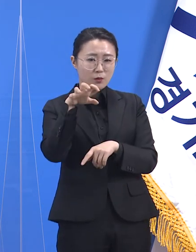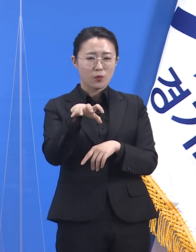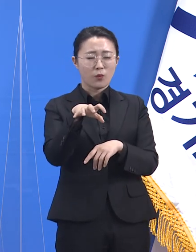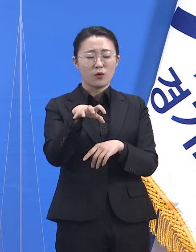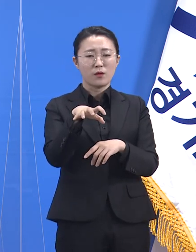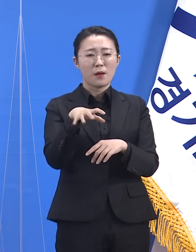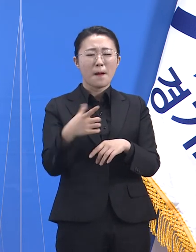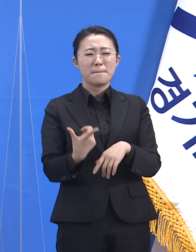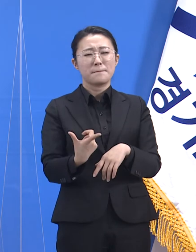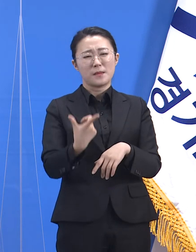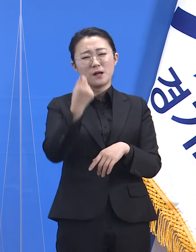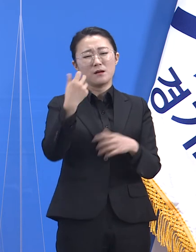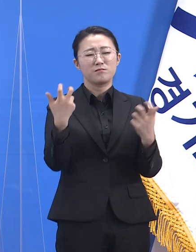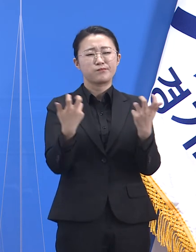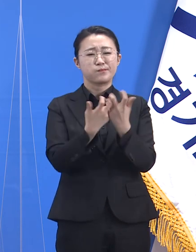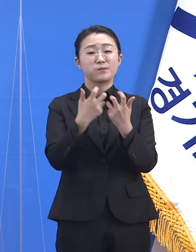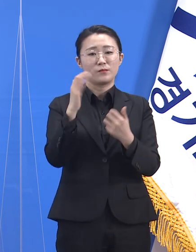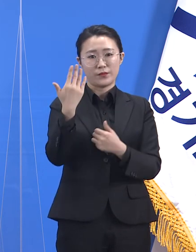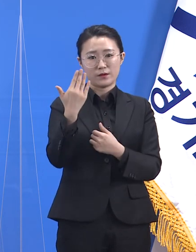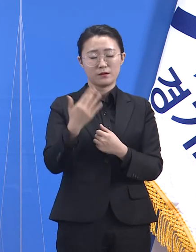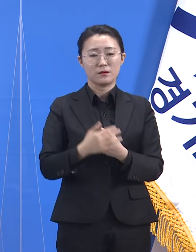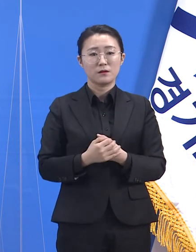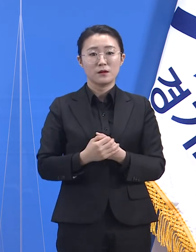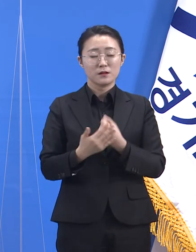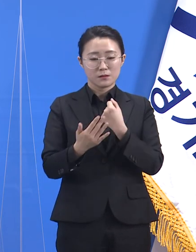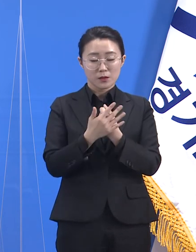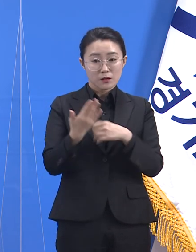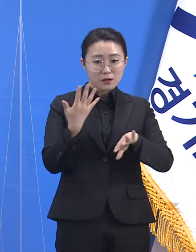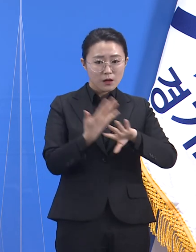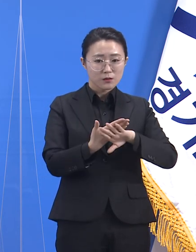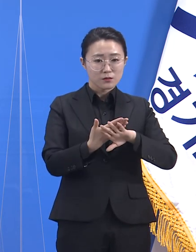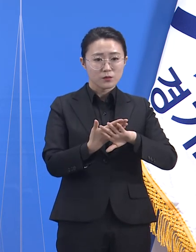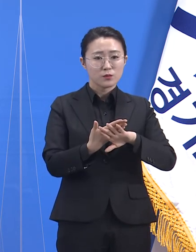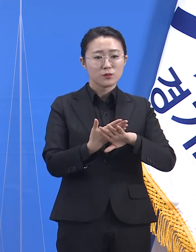다른 공간보다 특별한 주의와 경계를 필요로 합니다.